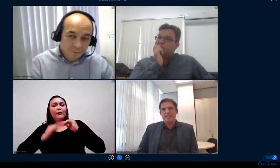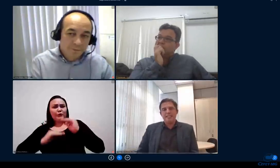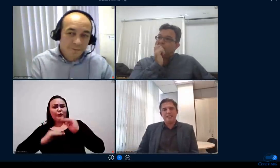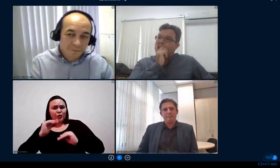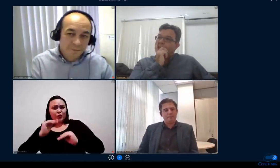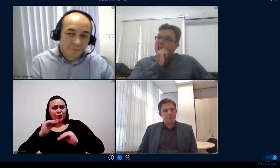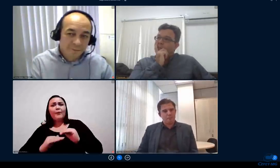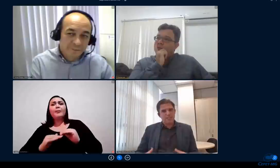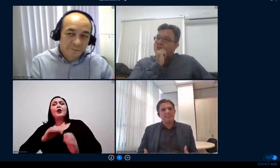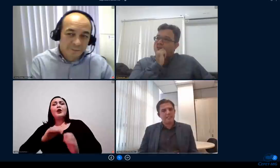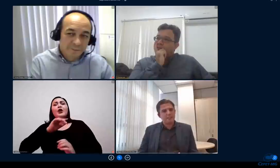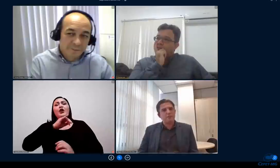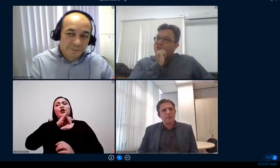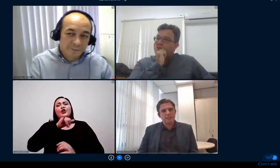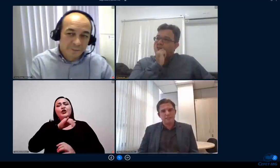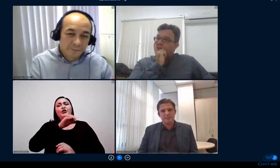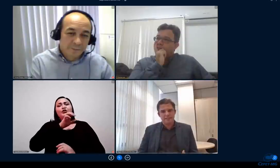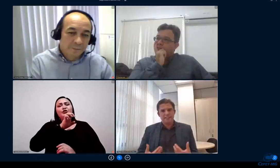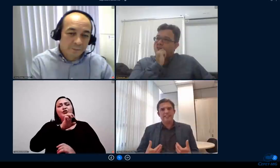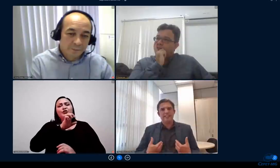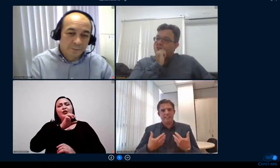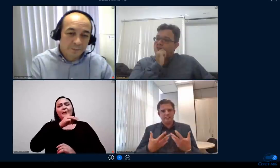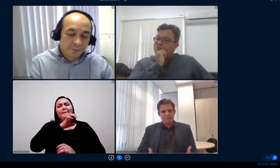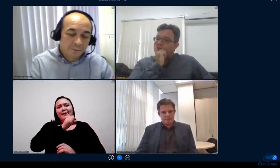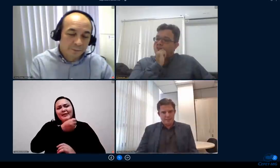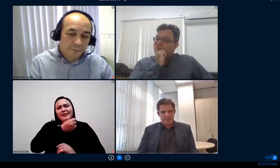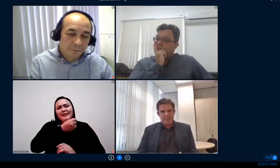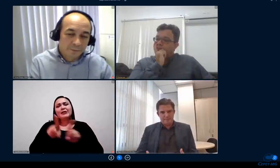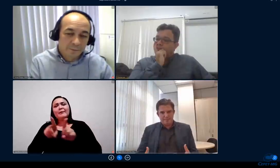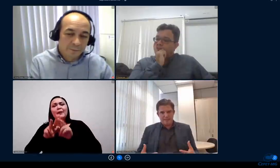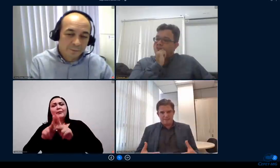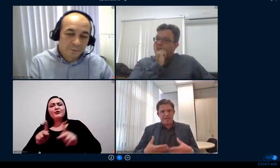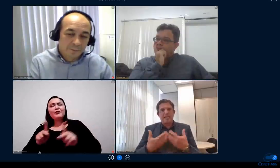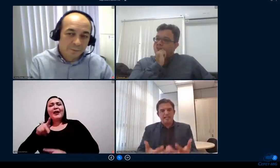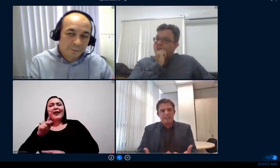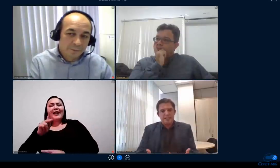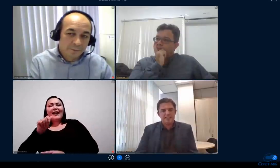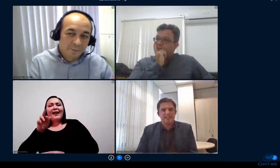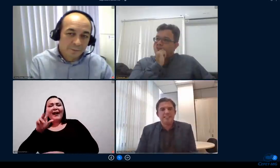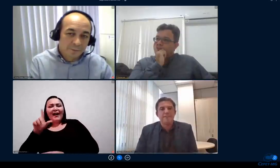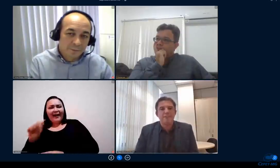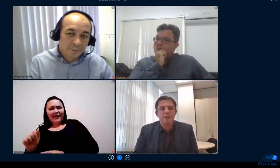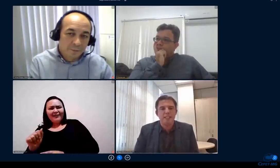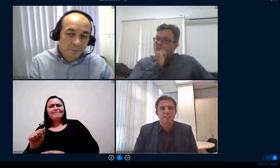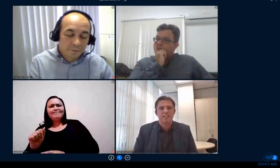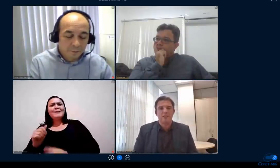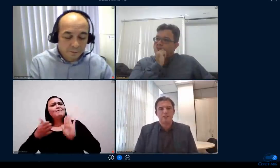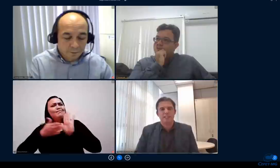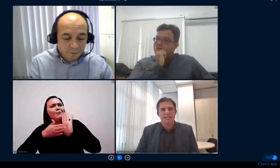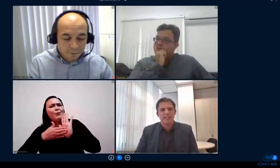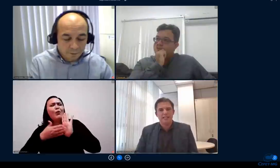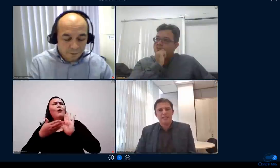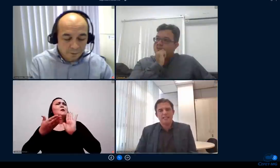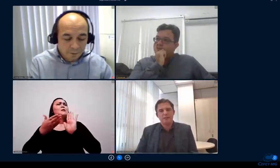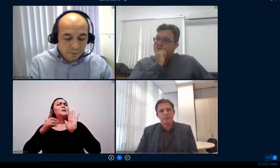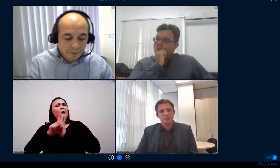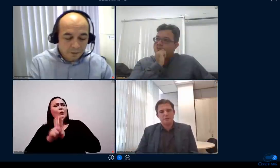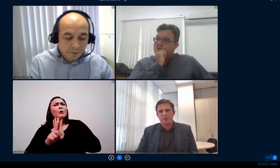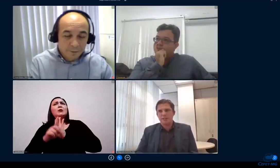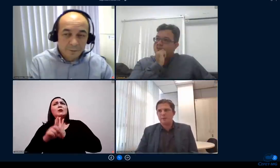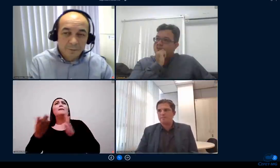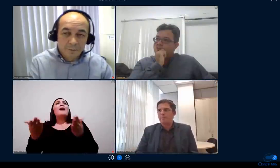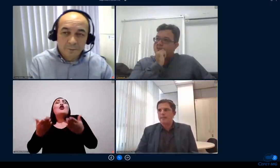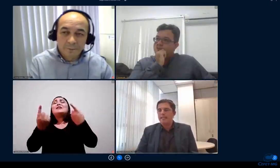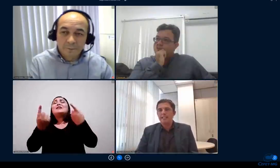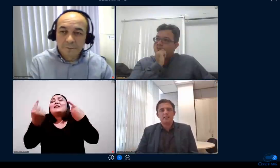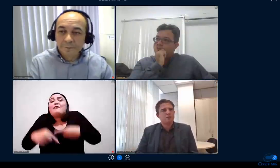que propusessem questões que para esse desafio que a gente tem hoje na educação